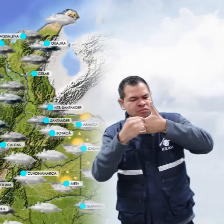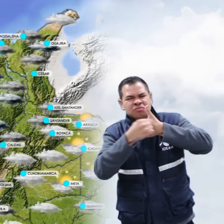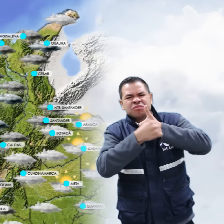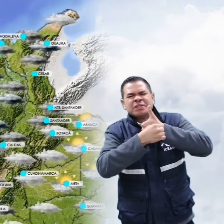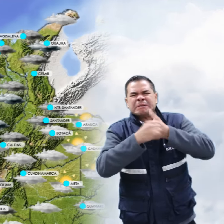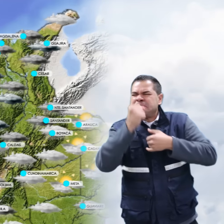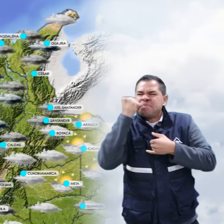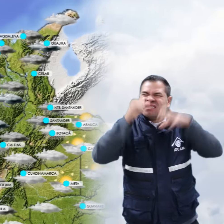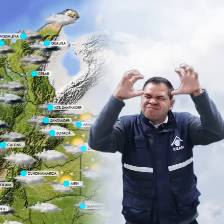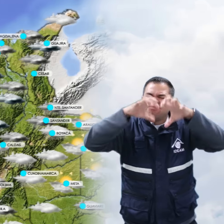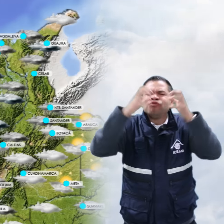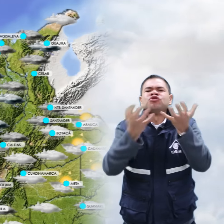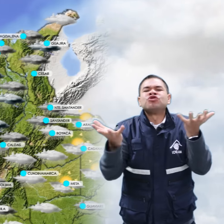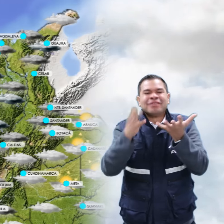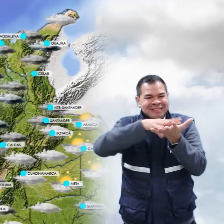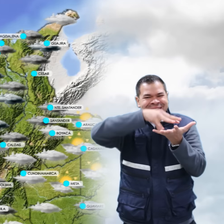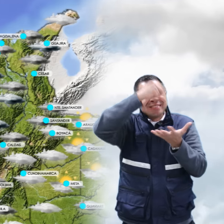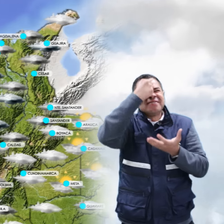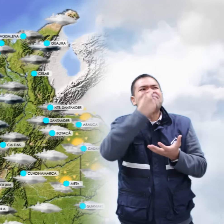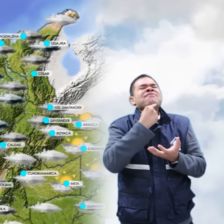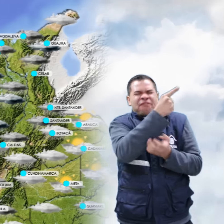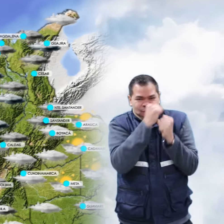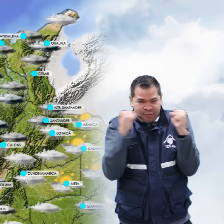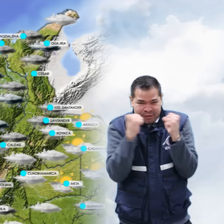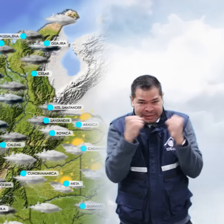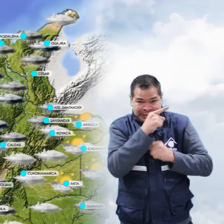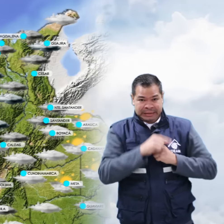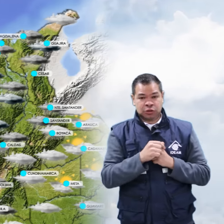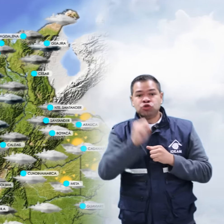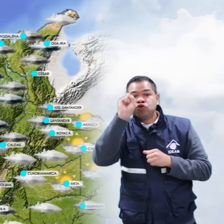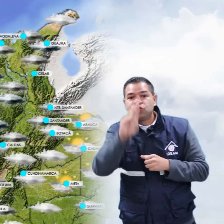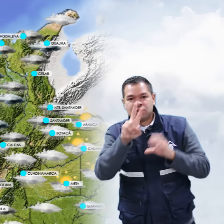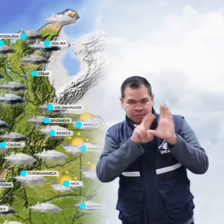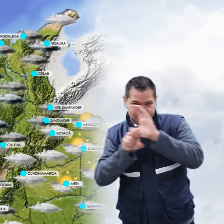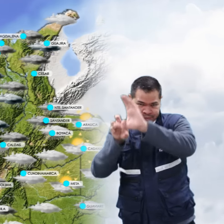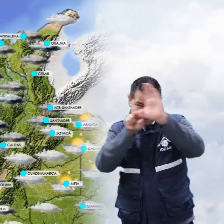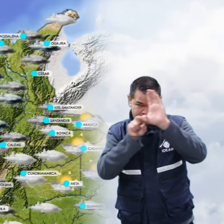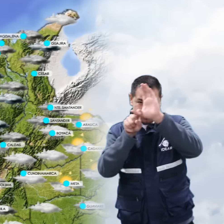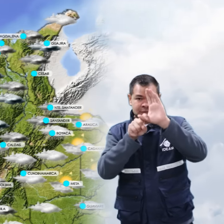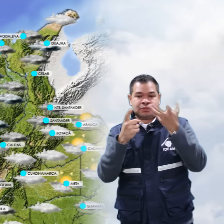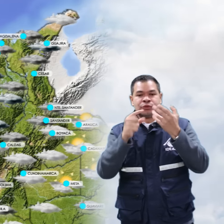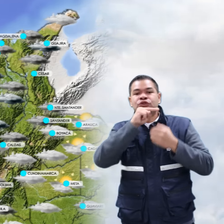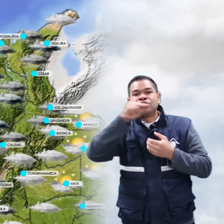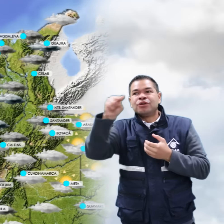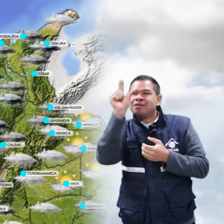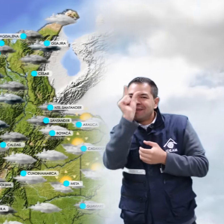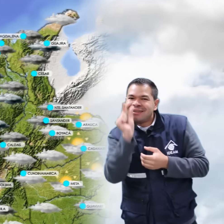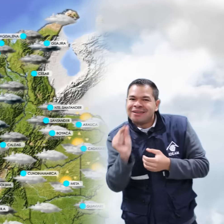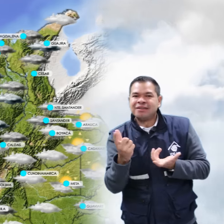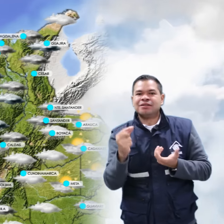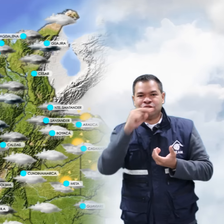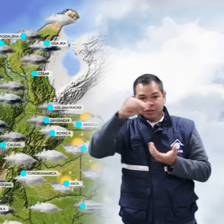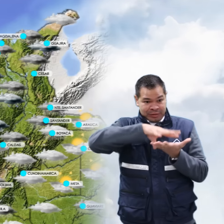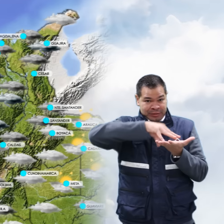intensas hacia las estribaciones de la Sierra Nevada de Santa Marta, sur de La Guajira, norte de Cesar, norte